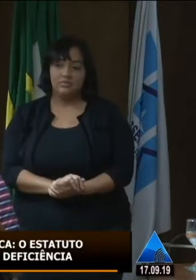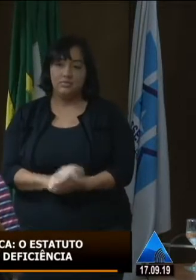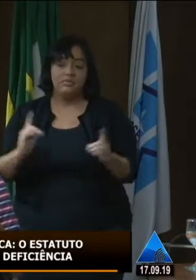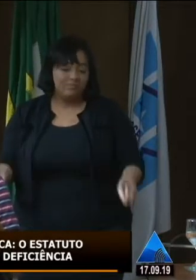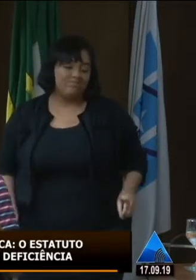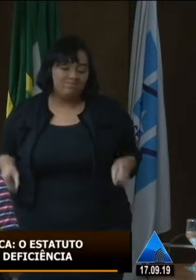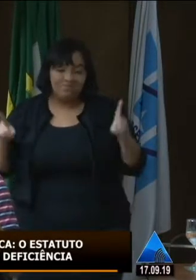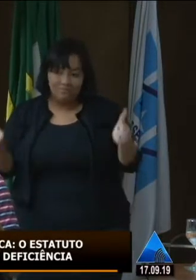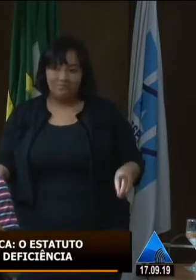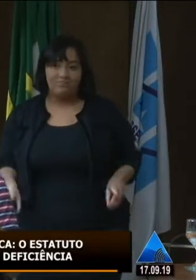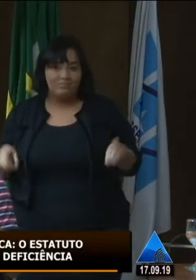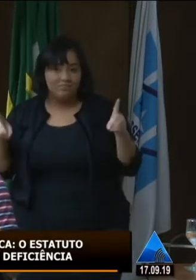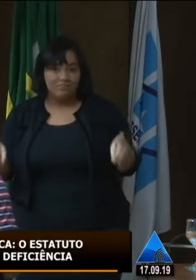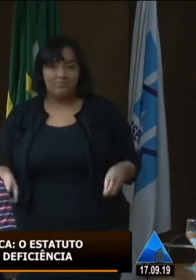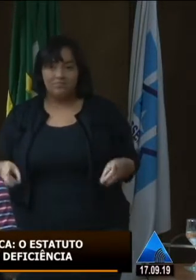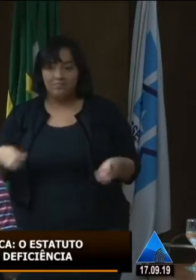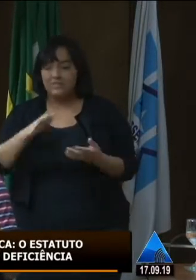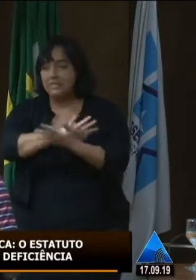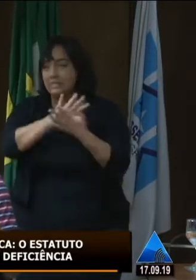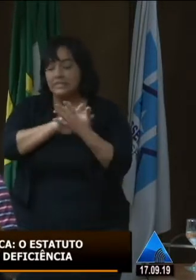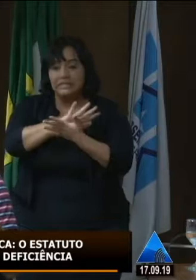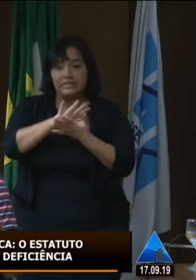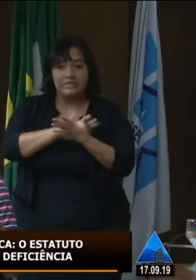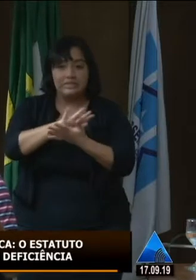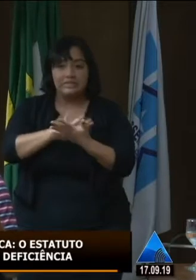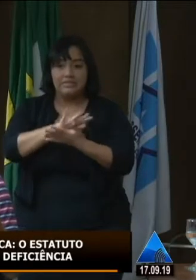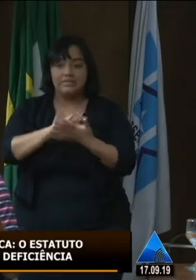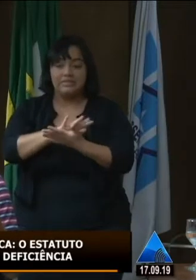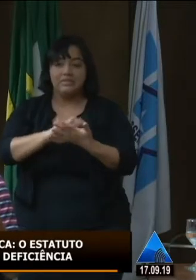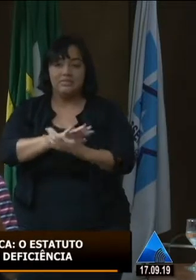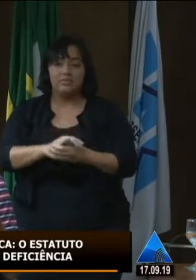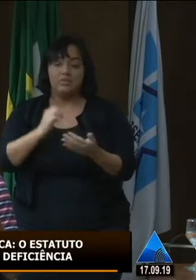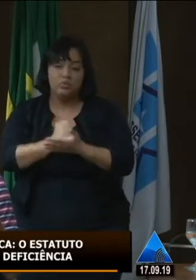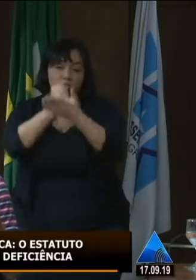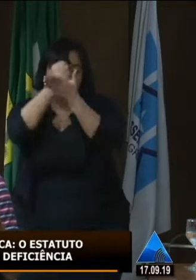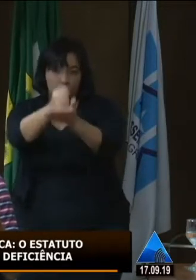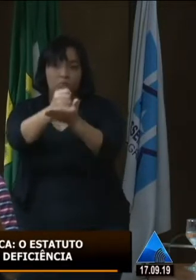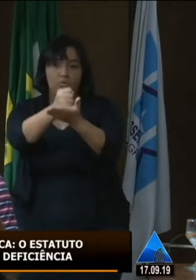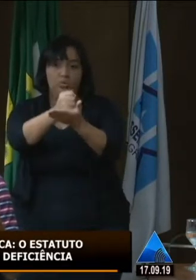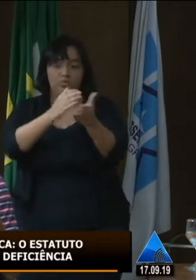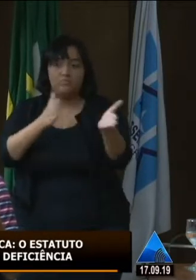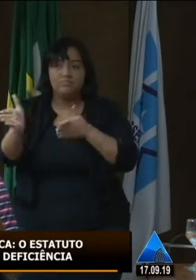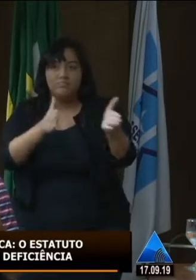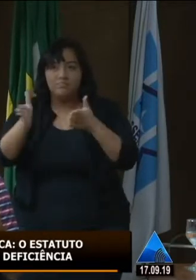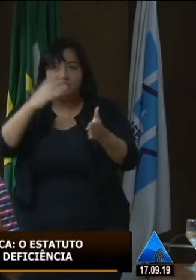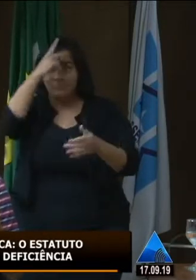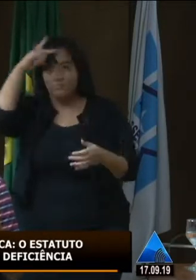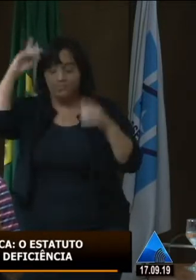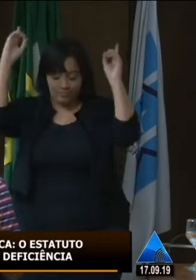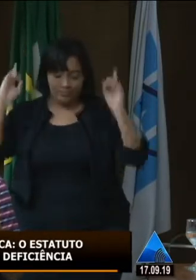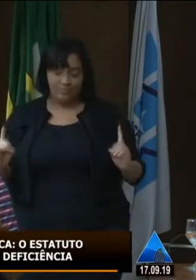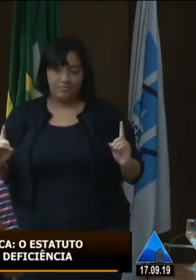cadeiras de rodas e esses materiais de tecnologia assistiva possam garantir a mobilidade e o acesso e a autonomia das pessoas com